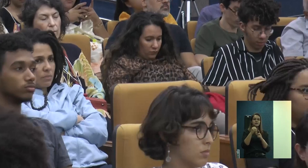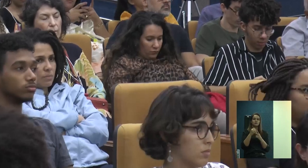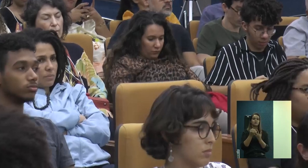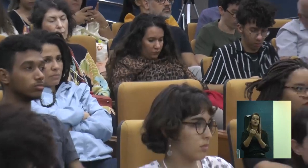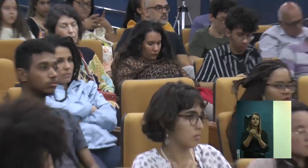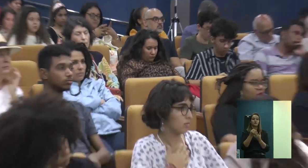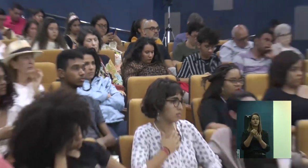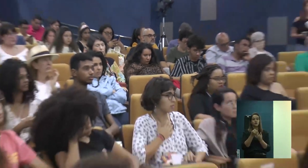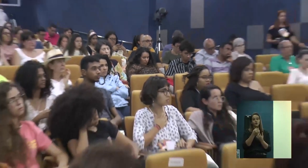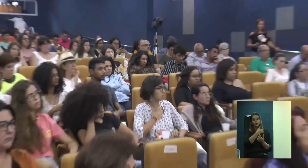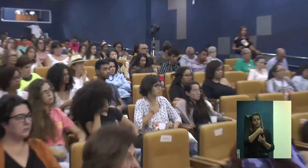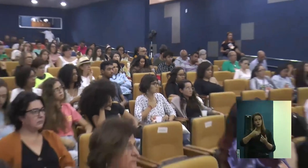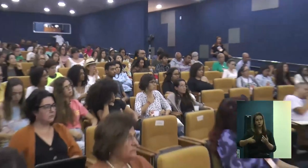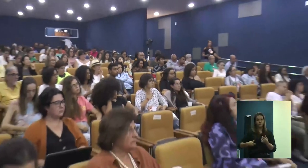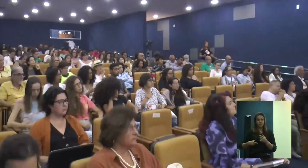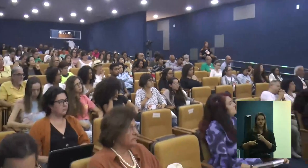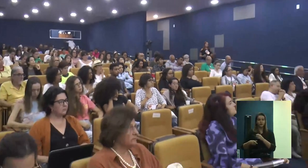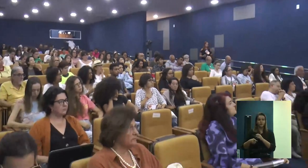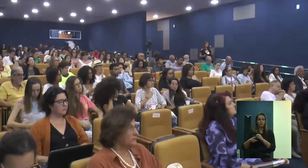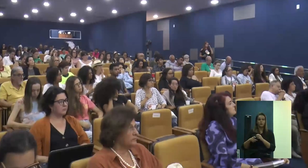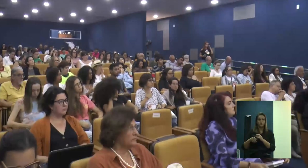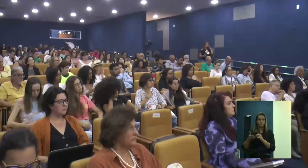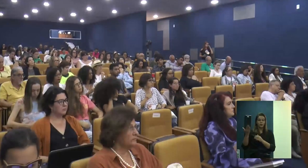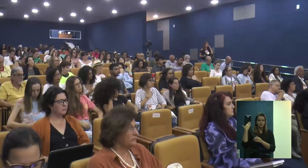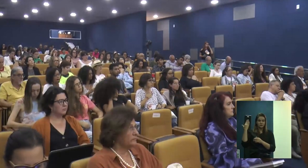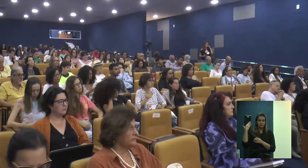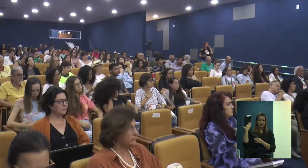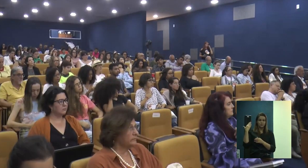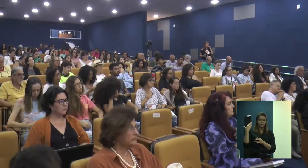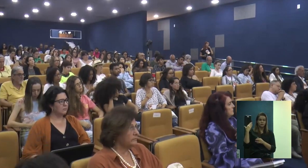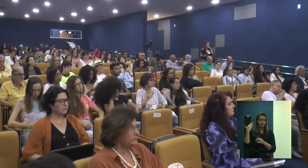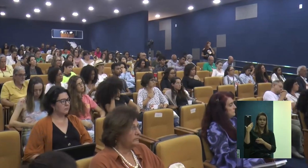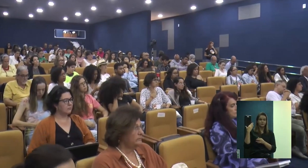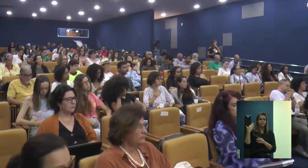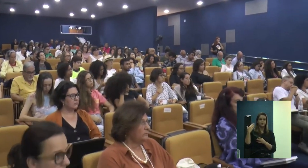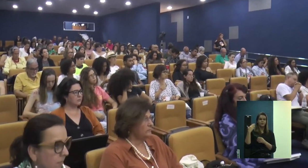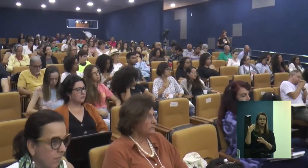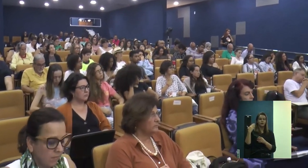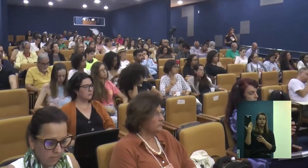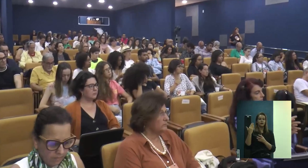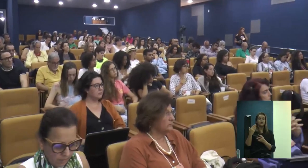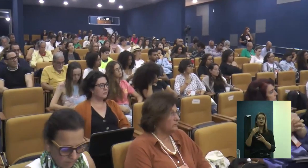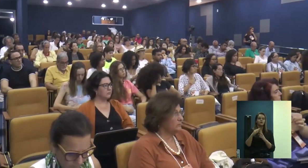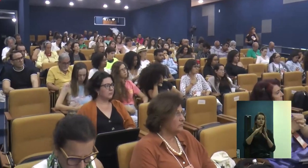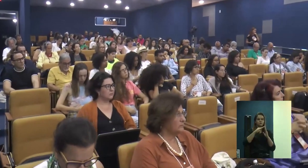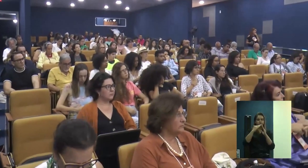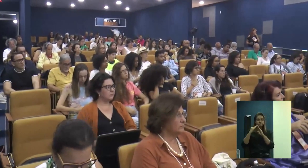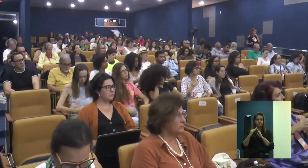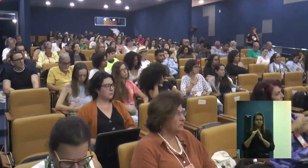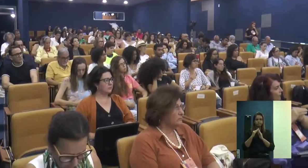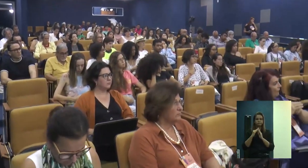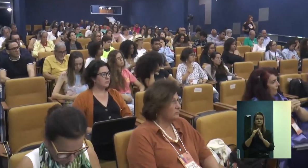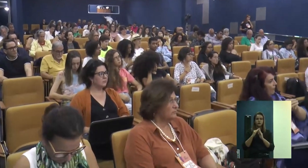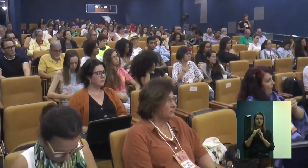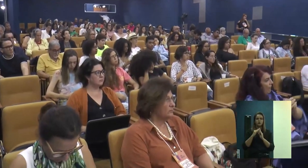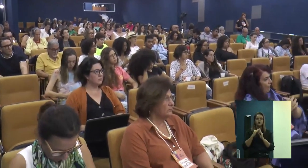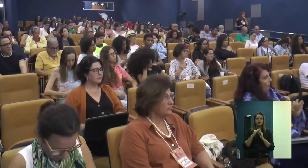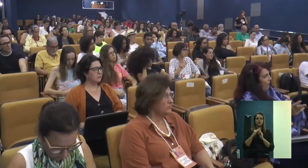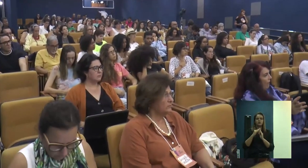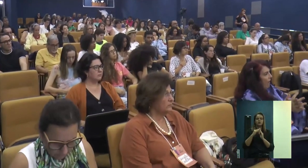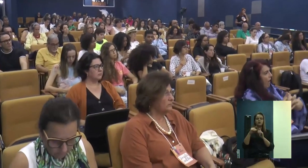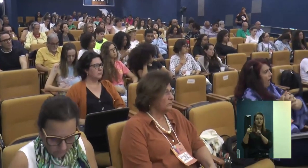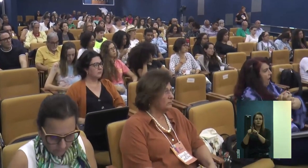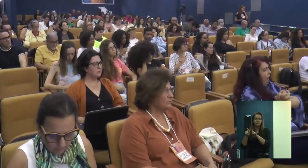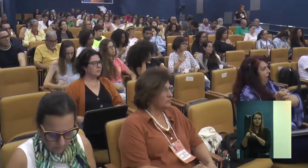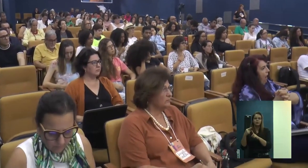não do último, do anterior, que é o PAC Urbanização de Assentamentos Precários, que a gente fez junto com o